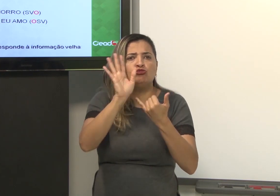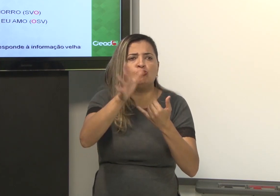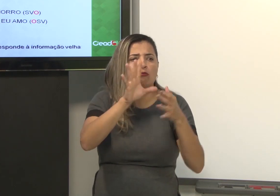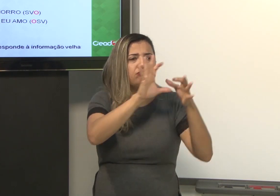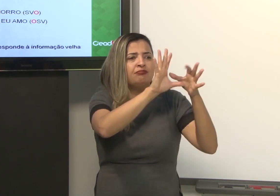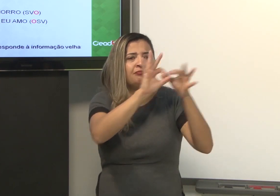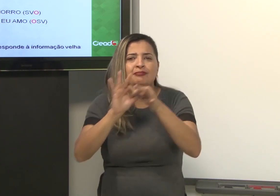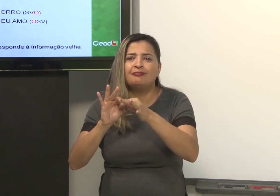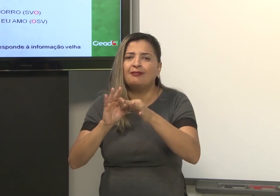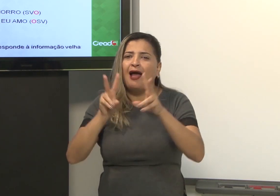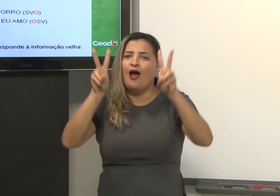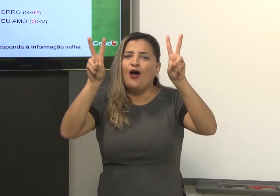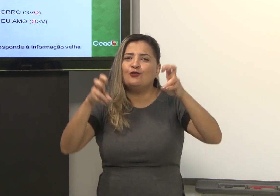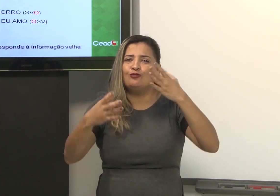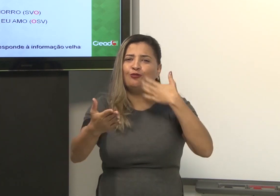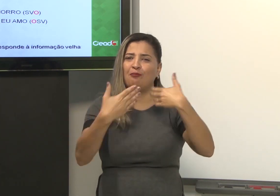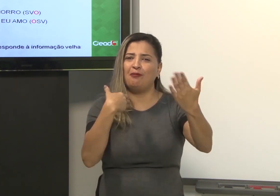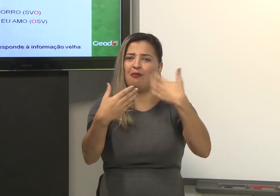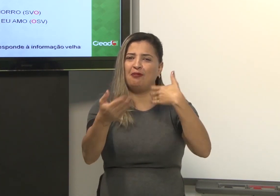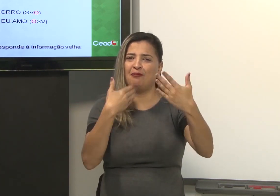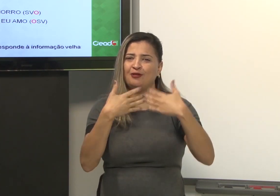Informação que já foi falada em algum contexto anterior.